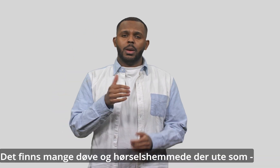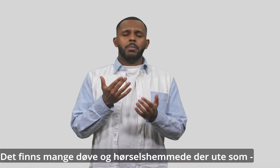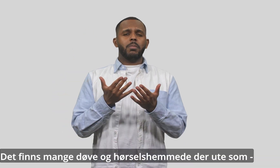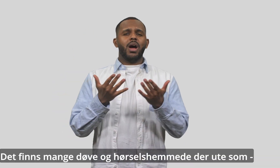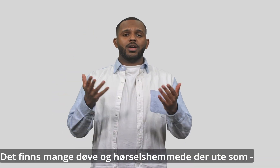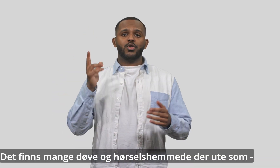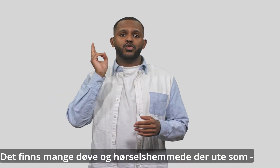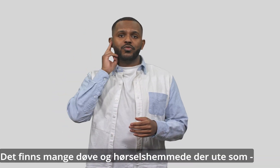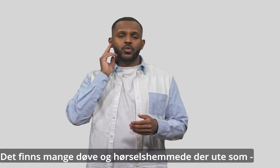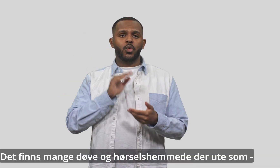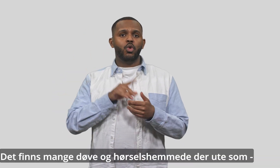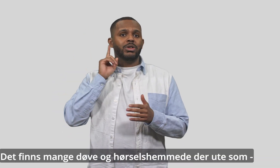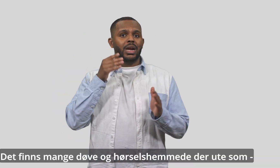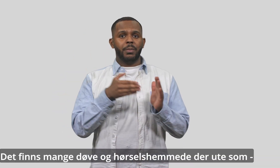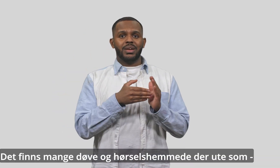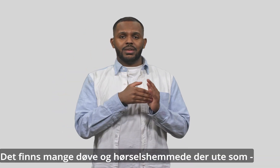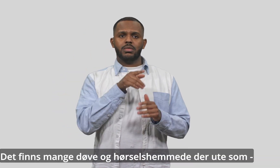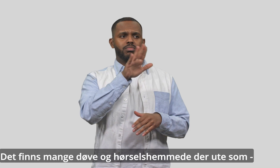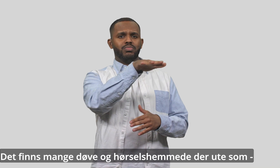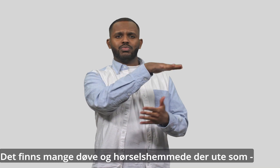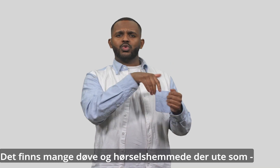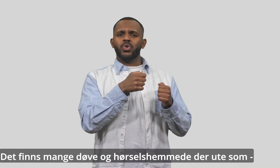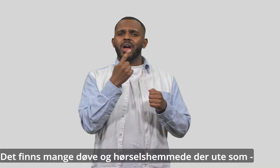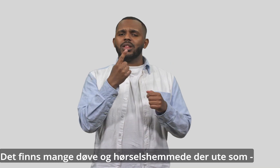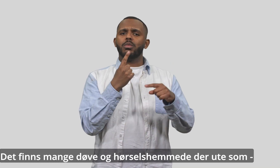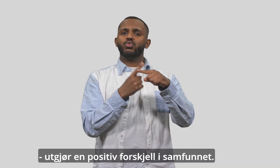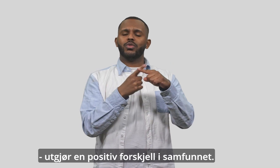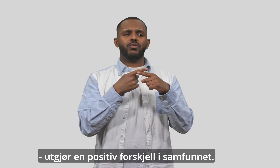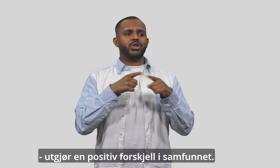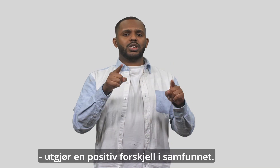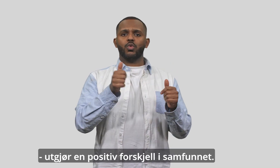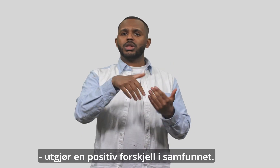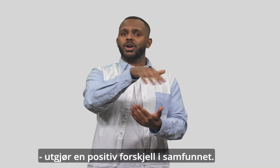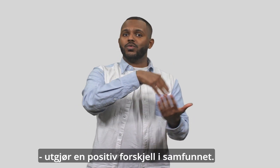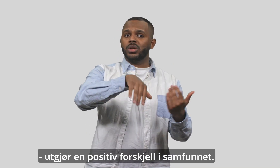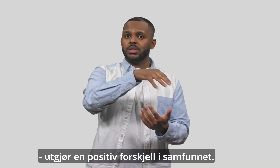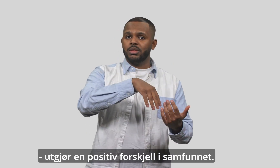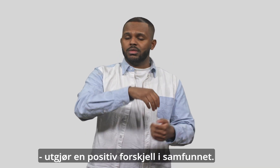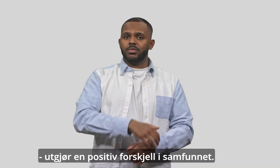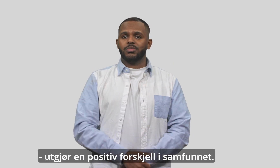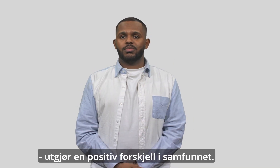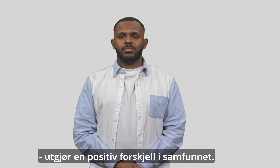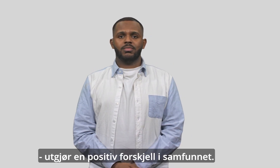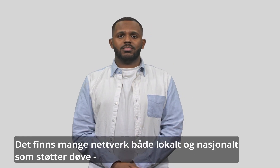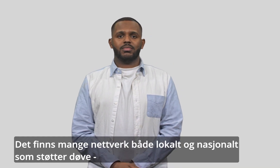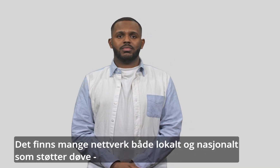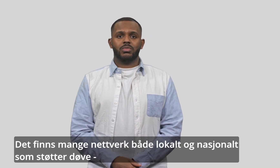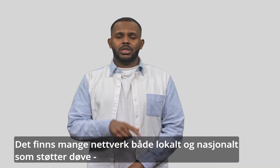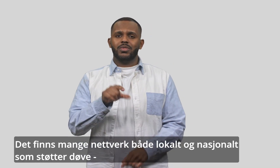Det finnes mange døve og hørsesamene der ute, som utgjør en positiv forskjell i samfunnet. 32. finnes